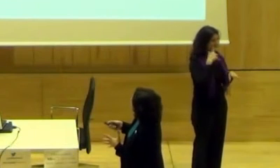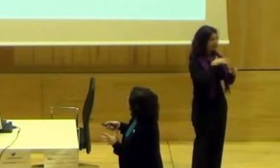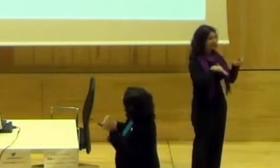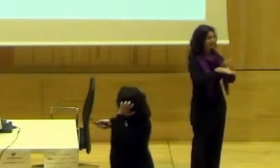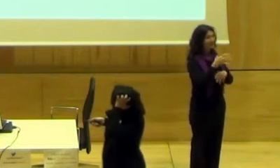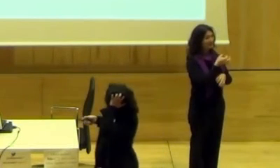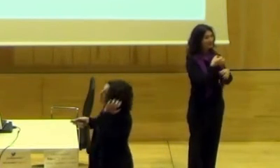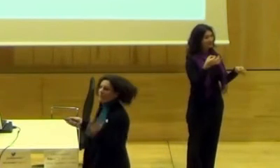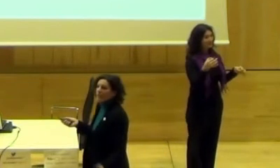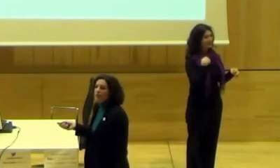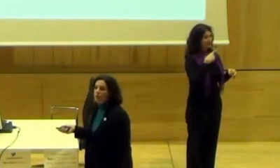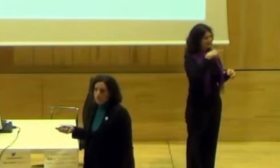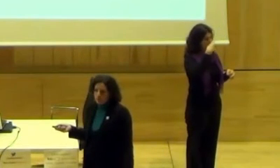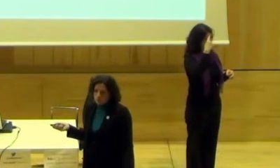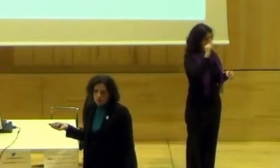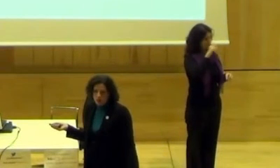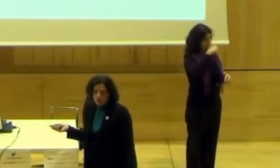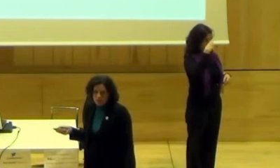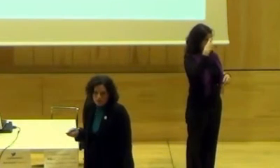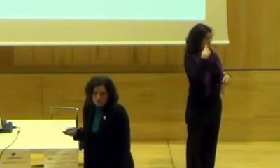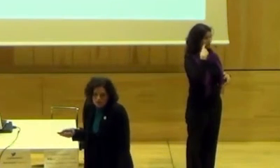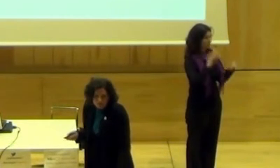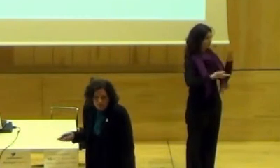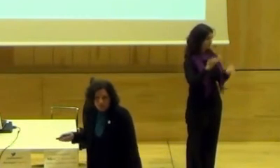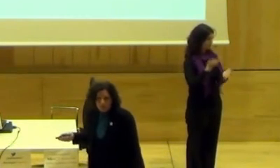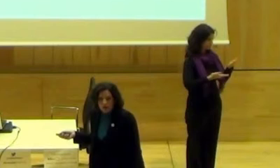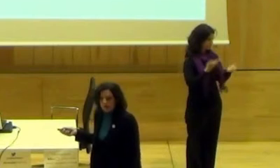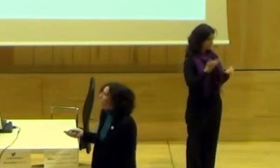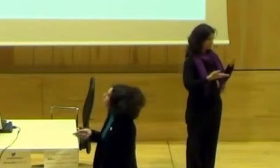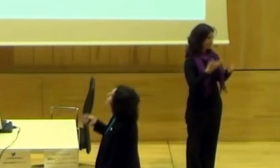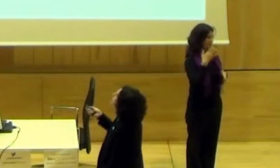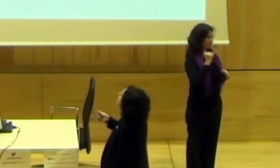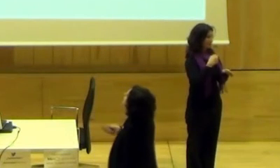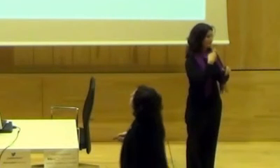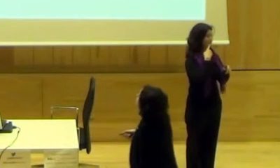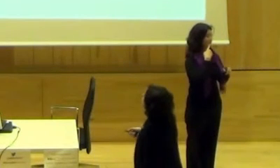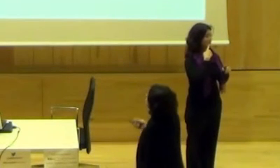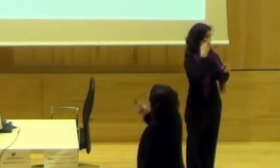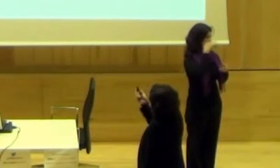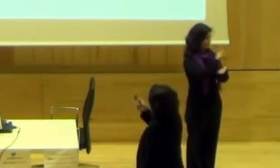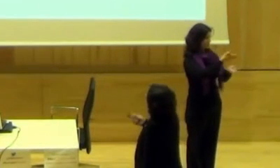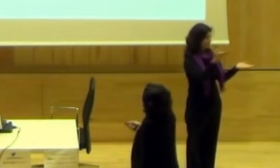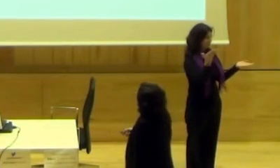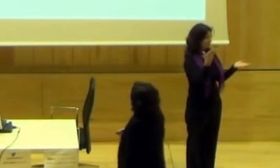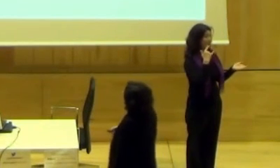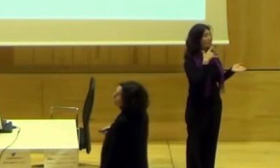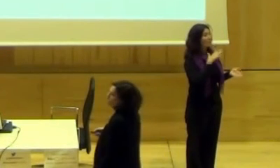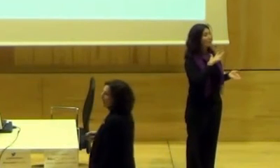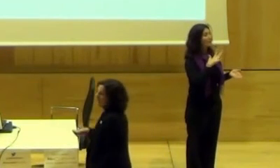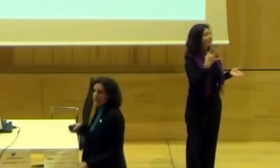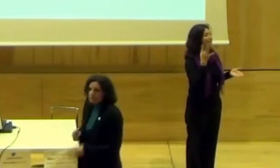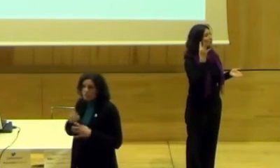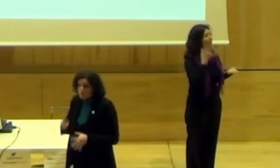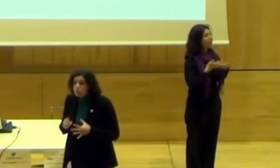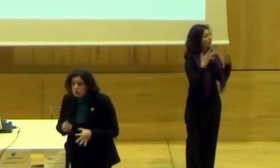deseado sería ese, incluir la perspectiva de género, pero hace que nada, por justicia, y por orden, por representar a la población, y ya no. Donde está la